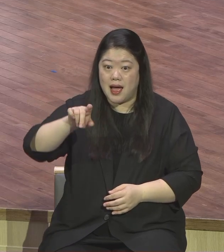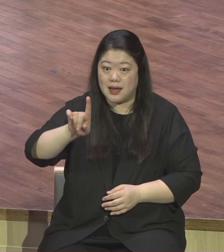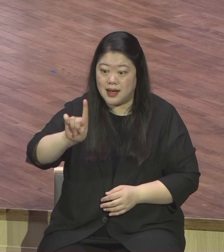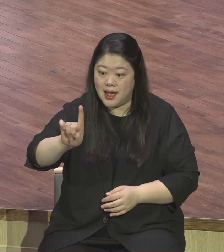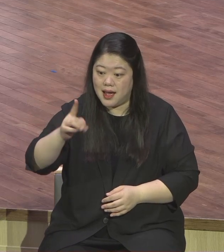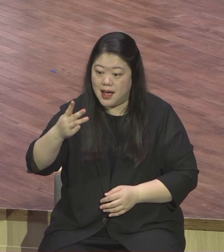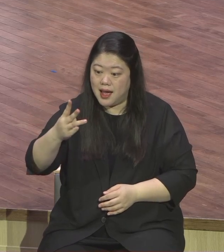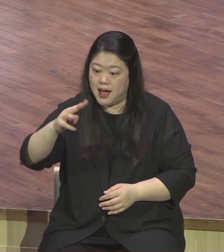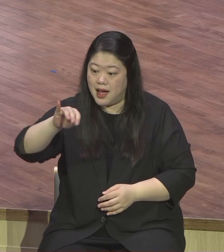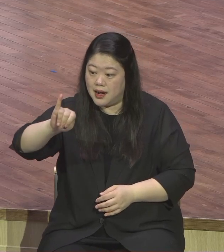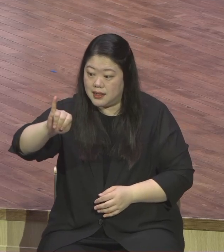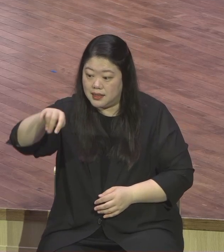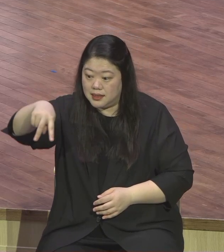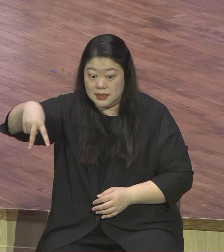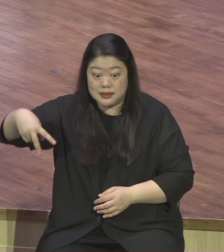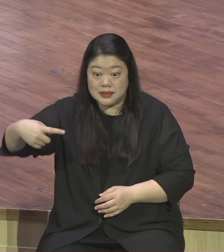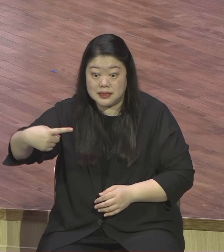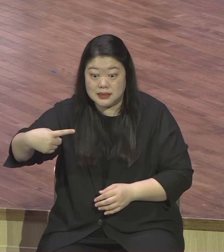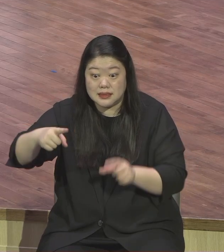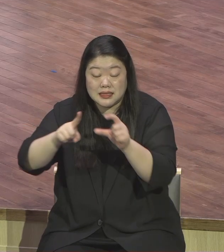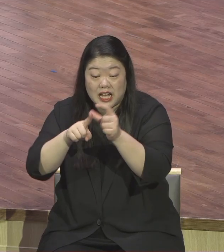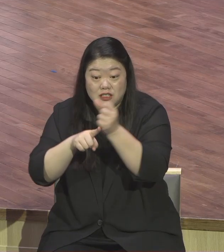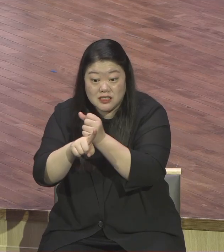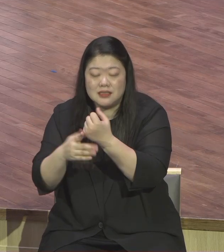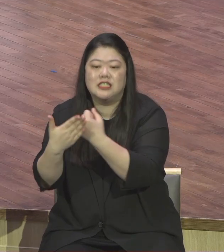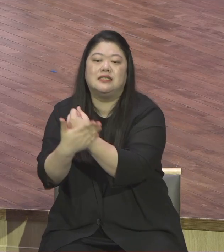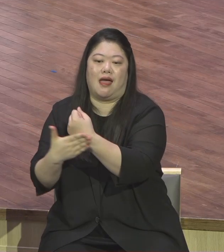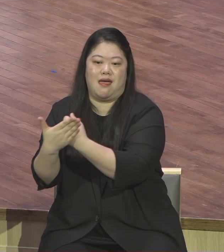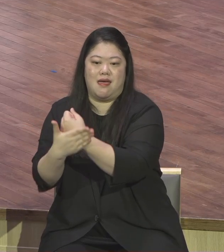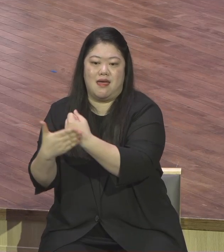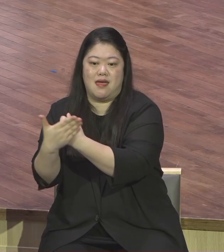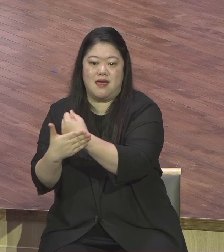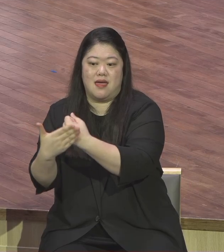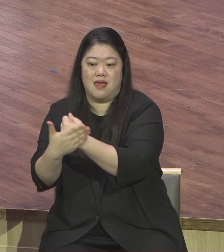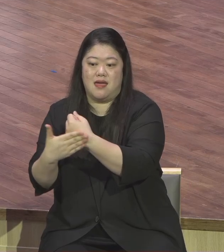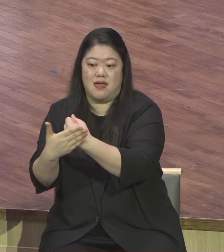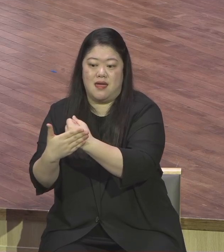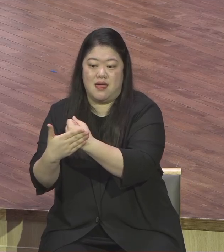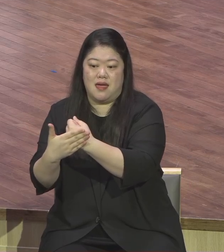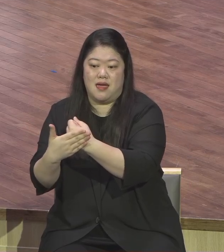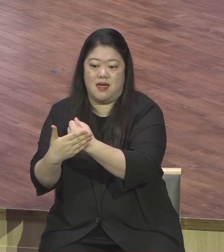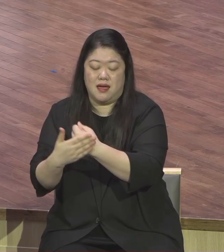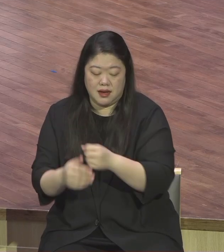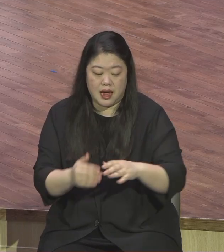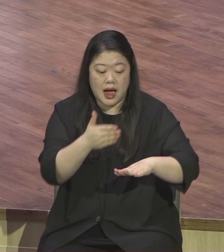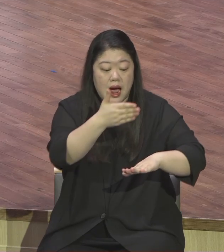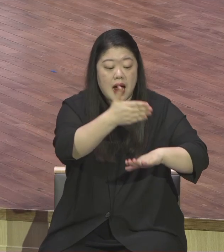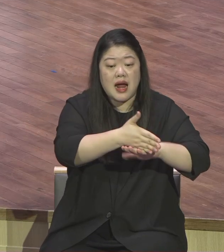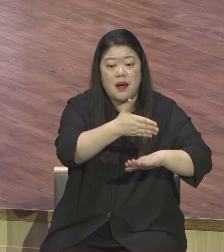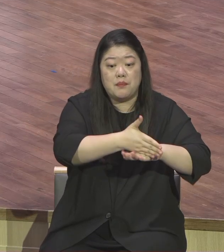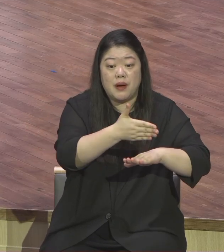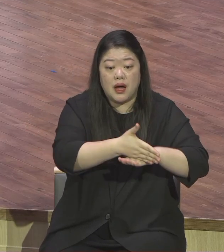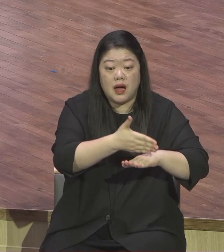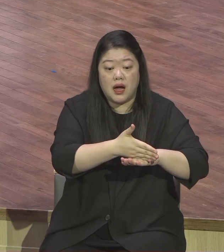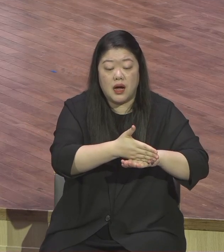말은 이게 은혜란 말이에요 다시 말해서 감사는 은혜를 받은 사람이 매우